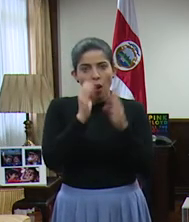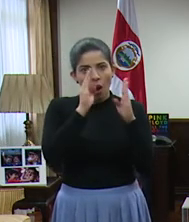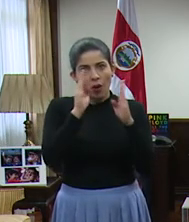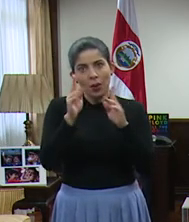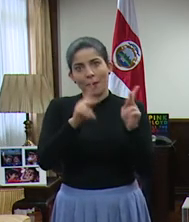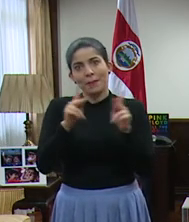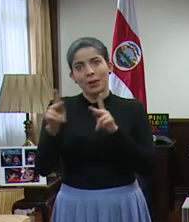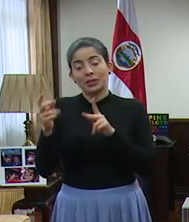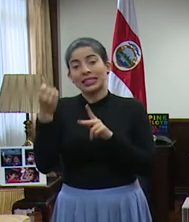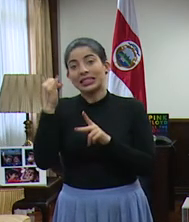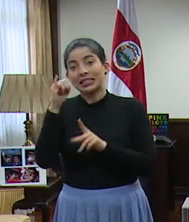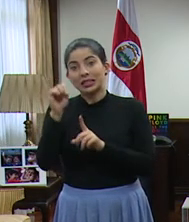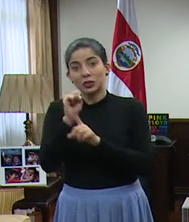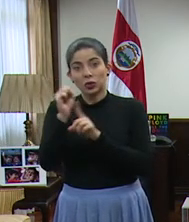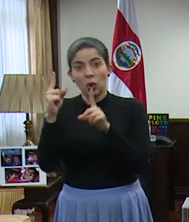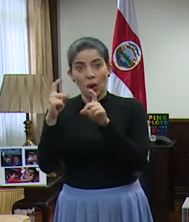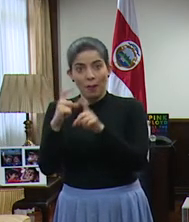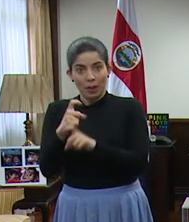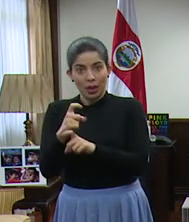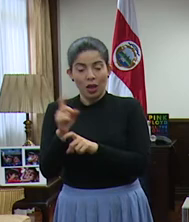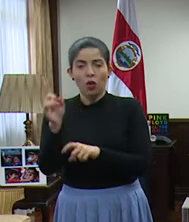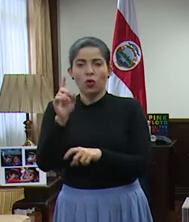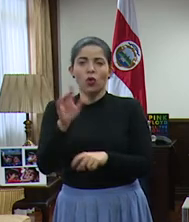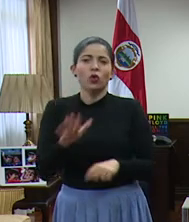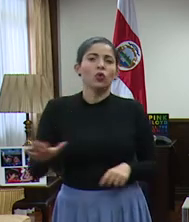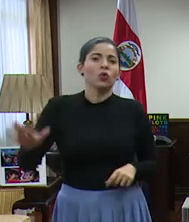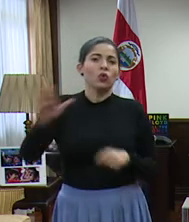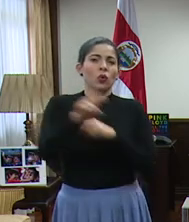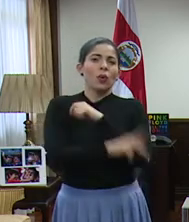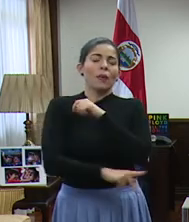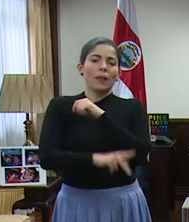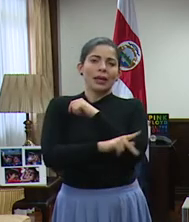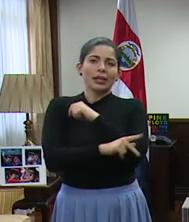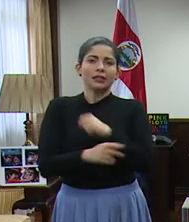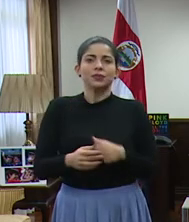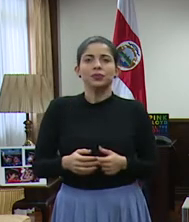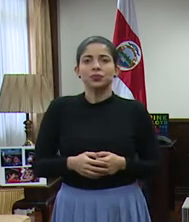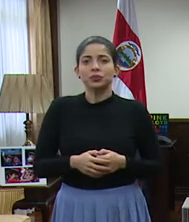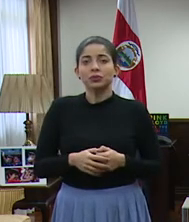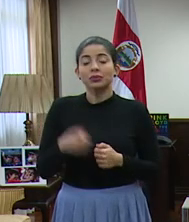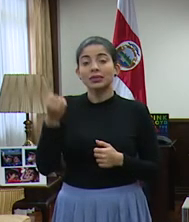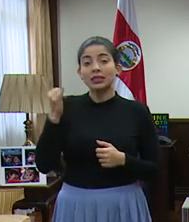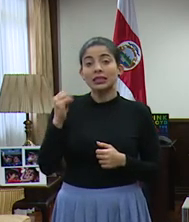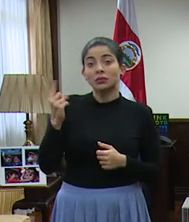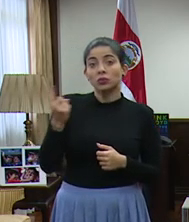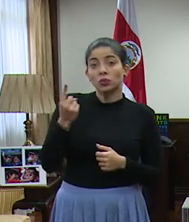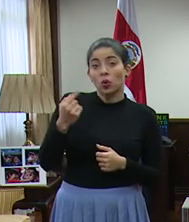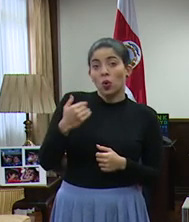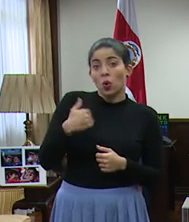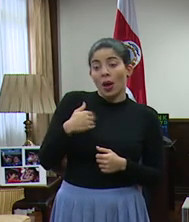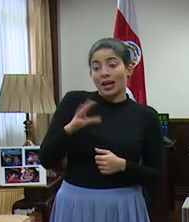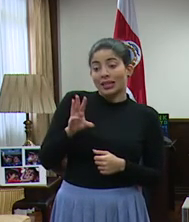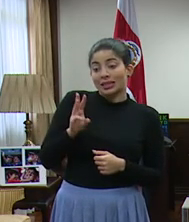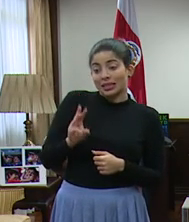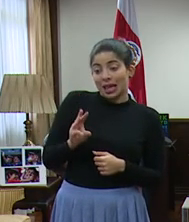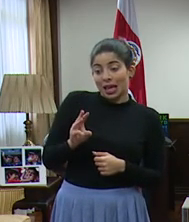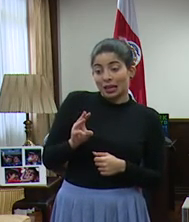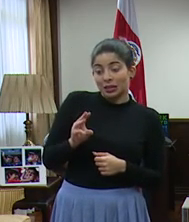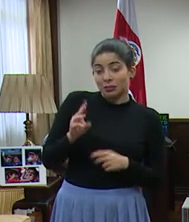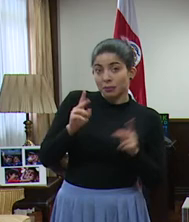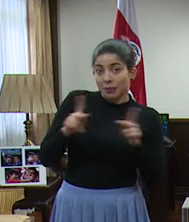personas que se compliquen a lo largo y ancho del país. Si solamente tenemos seis personas